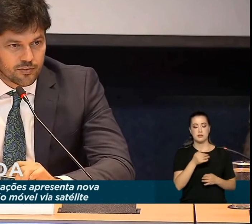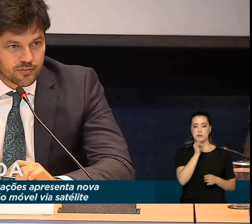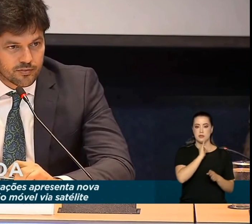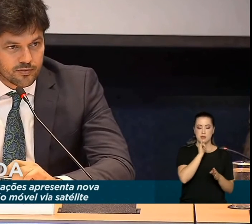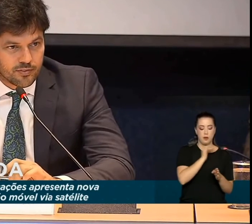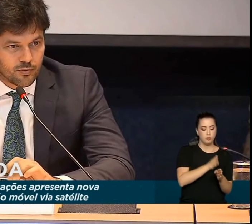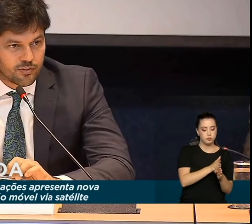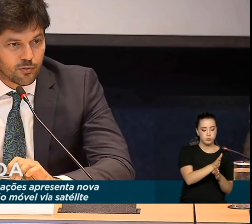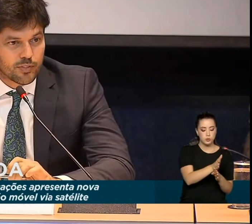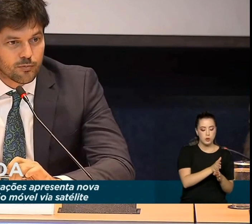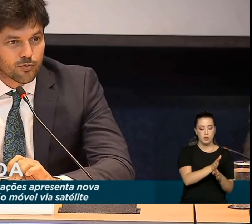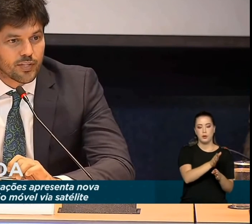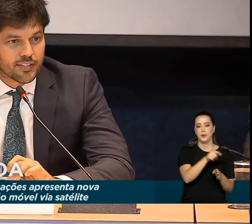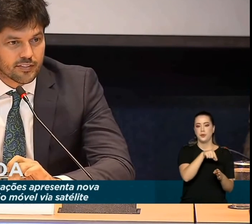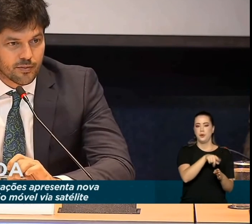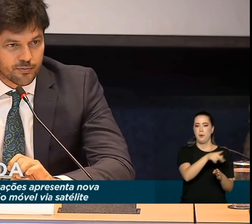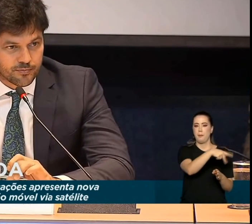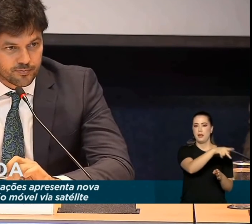grande e nós não temos conexão.